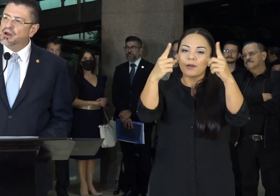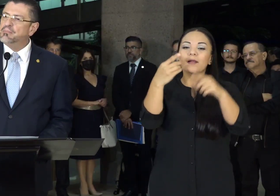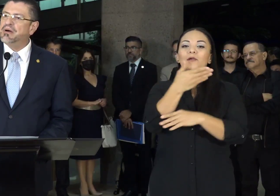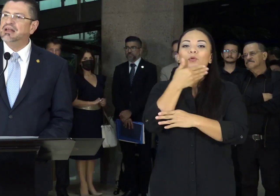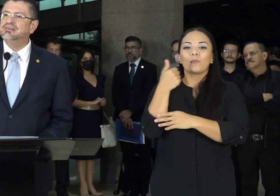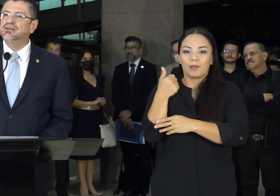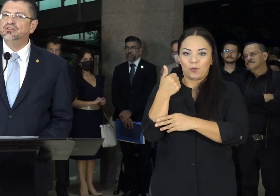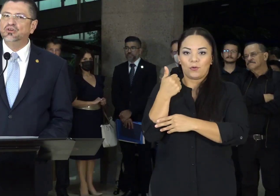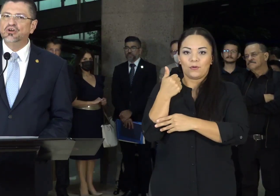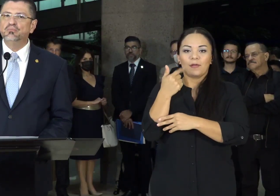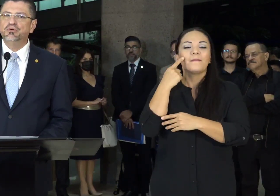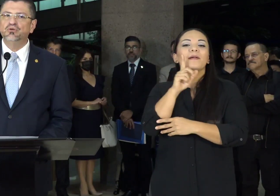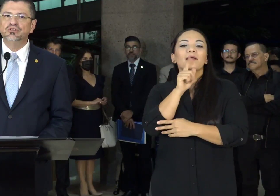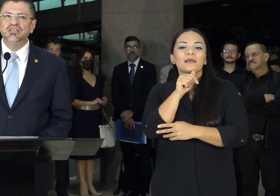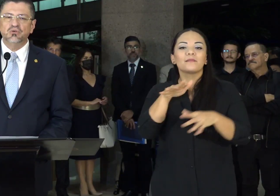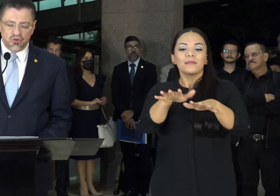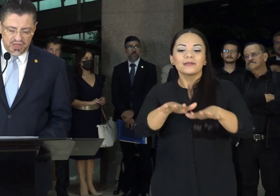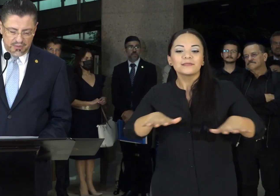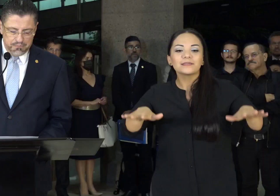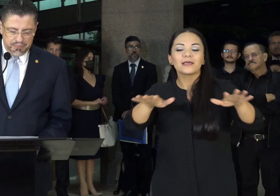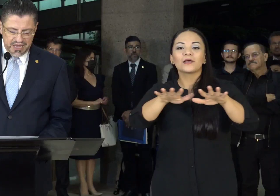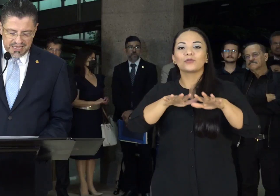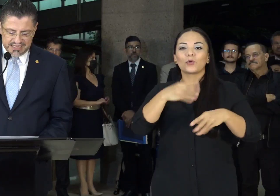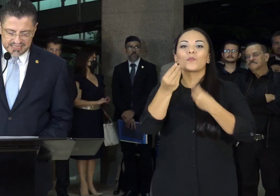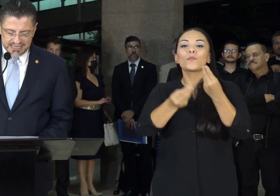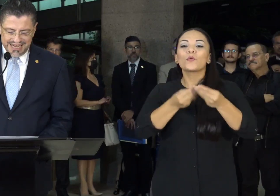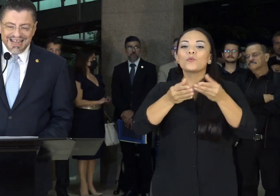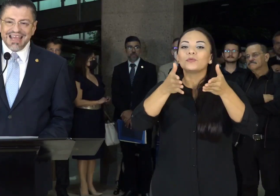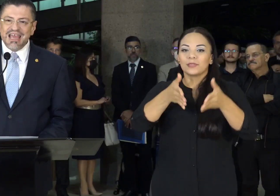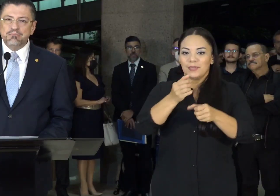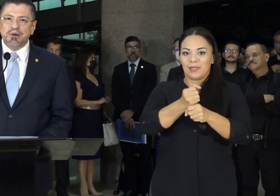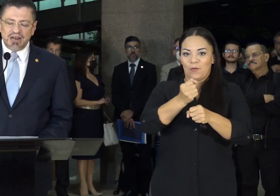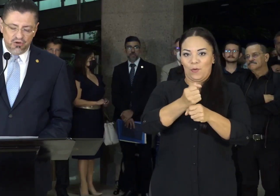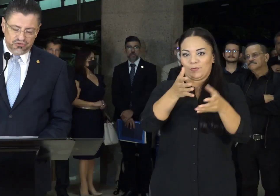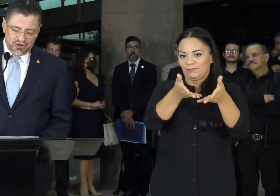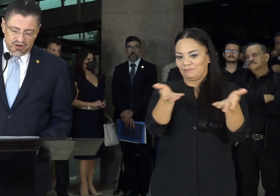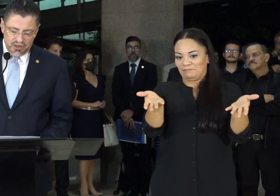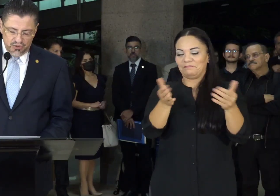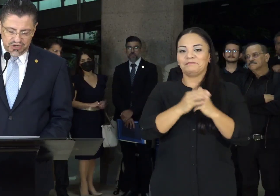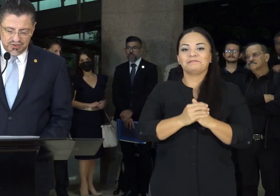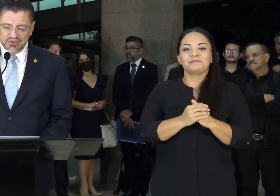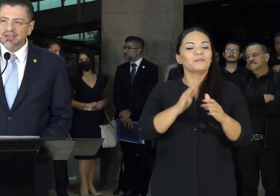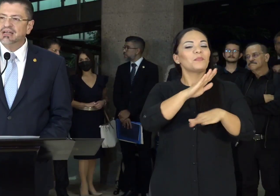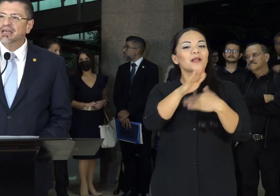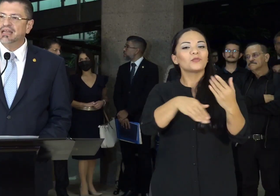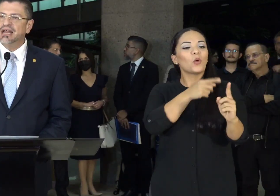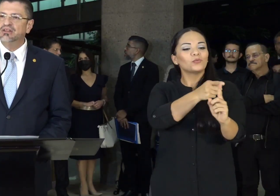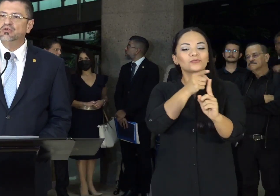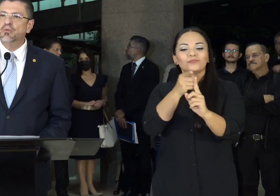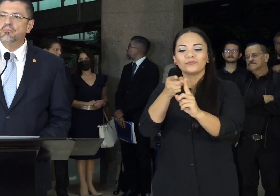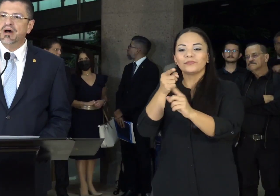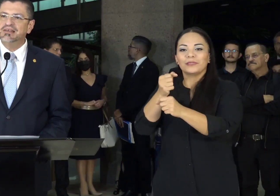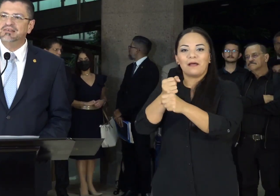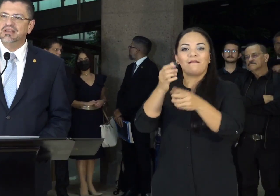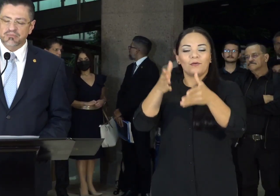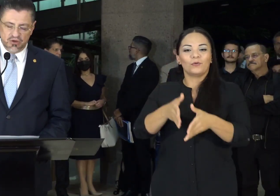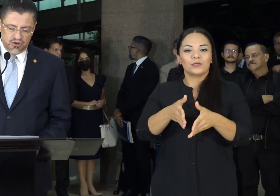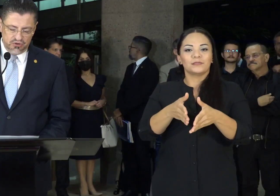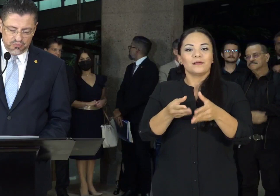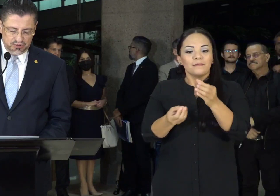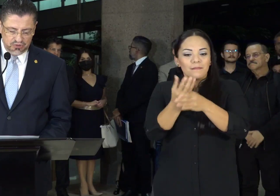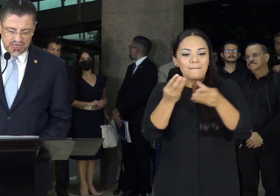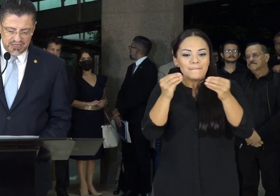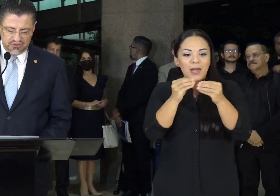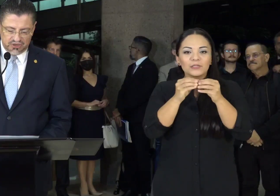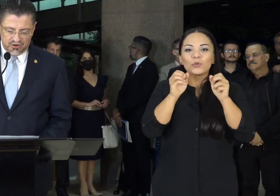mejor para el sector productivo del país y para los trabajadores, generando más y